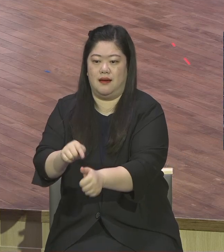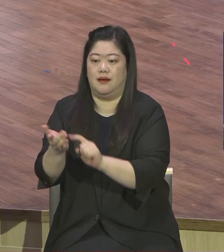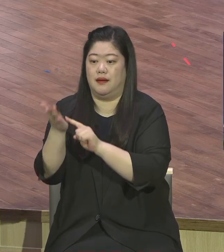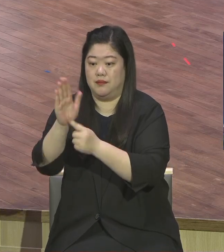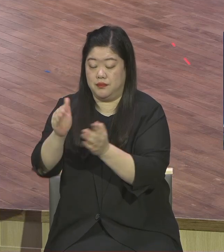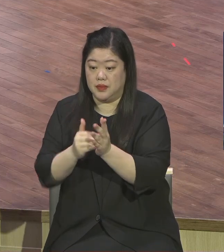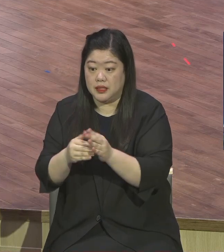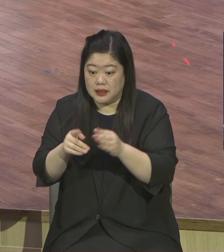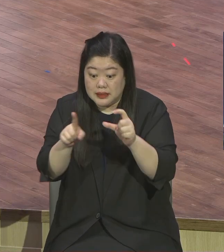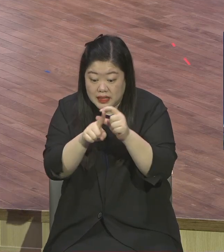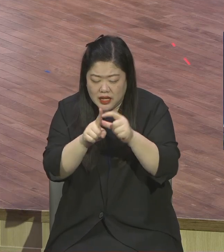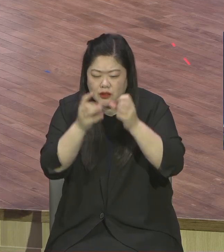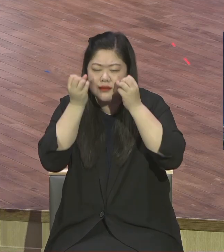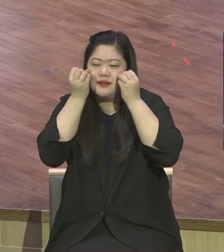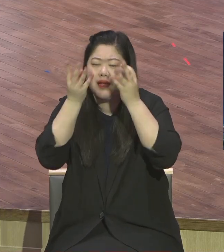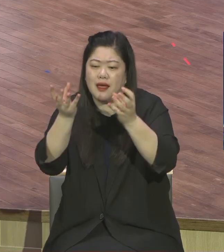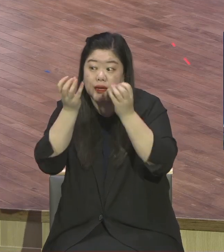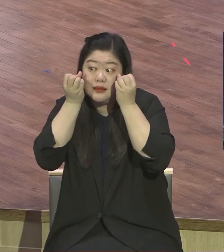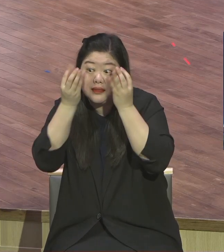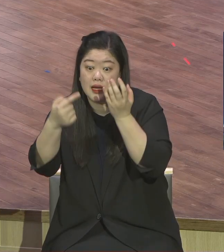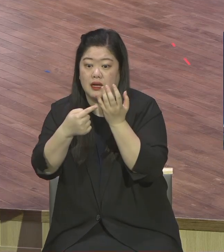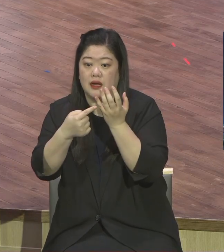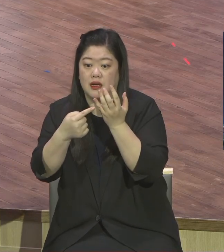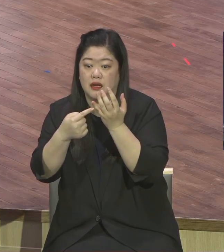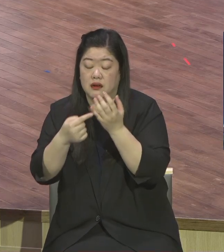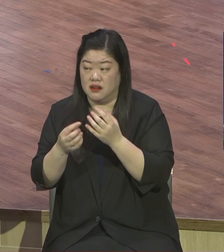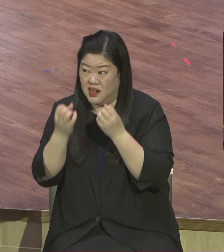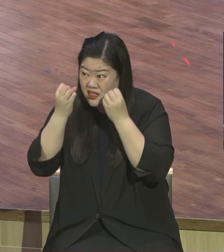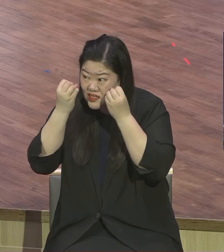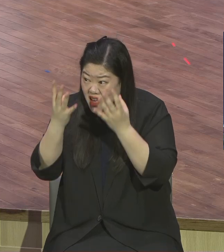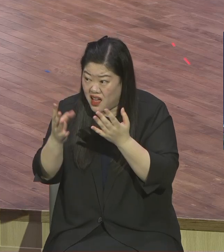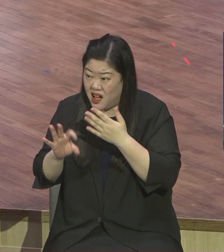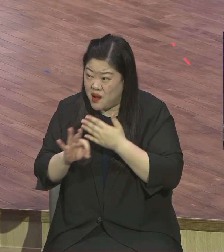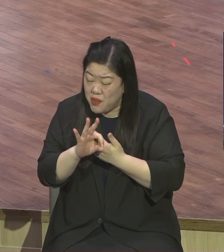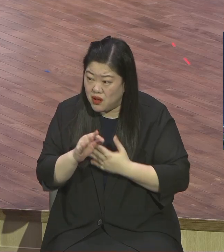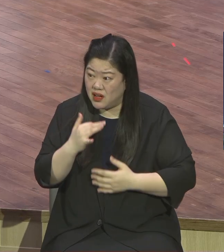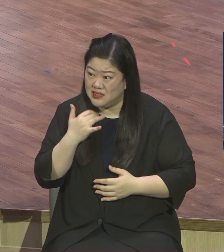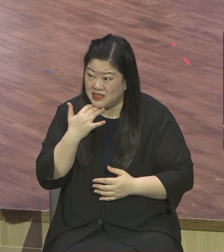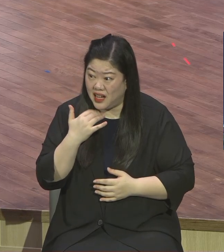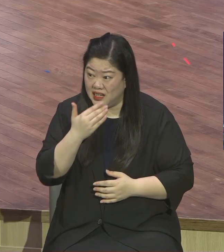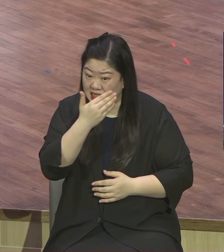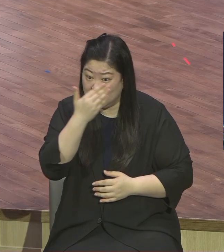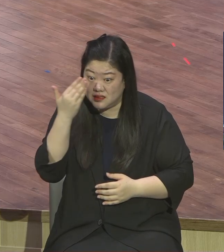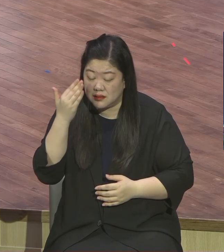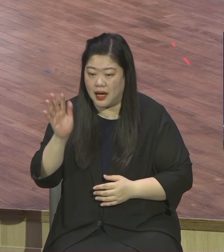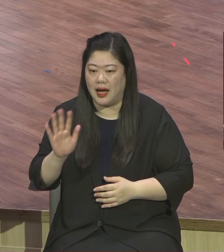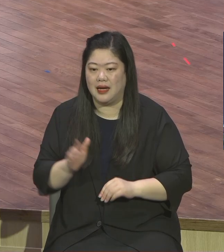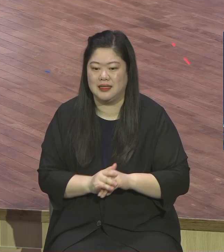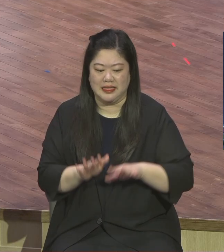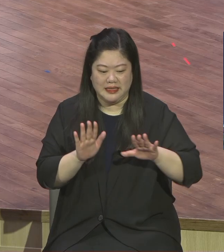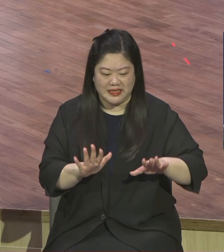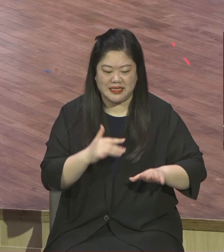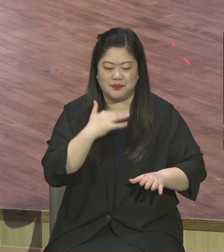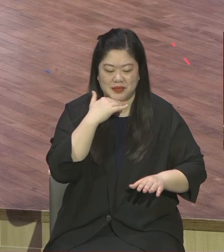말씀하고 있어요 나이 많고 죽고가 아니에요 새롭게 걷어나면 이제 한 살이에요 한 살 오늘 여러분 태어난 한 살